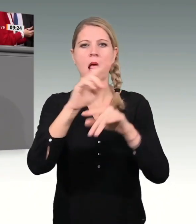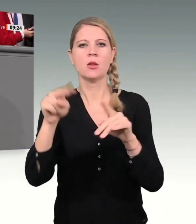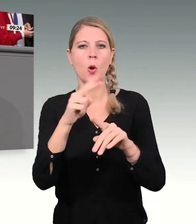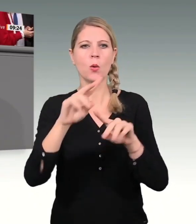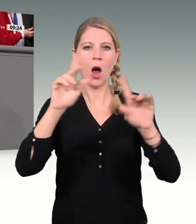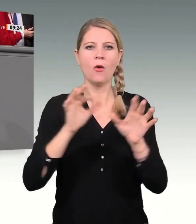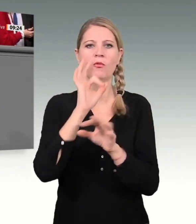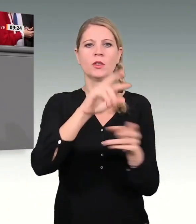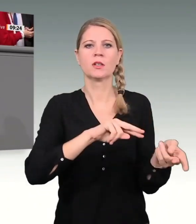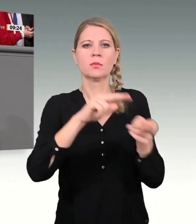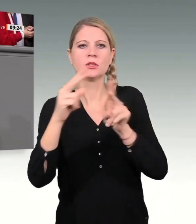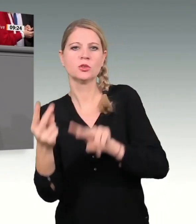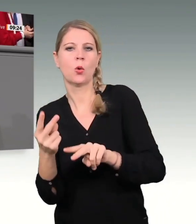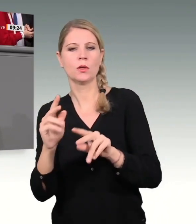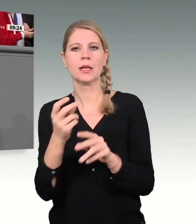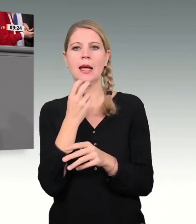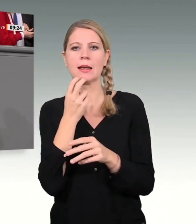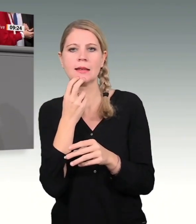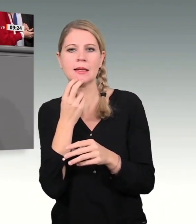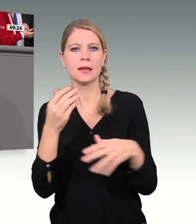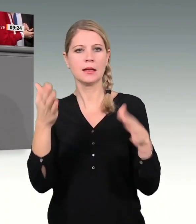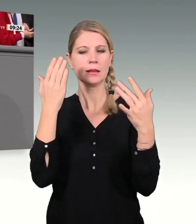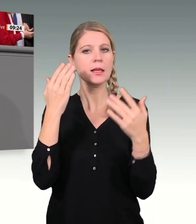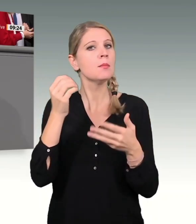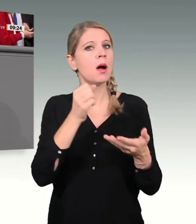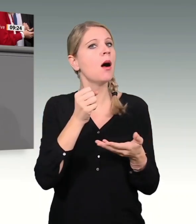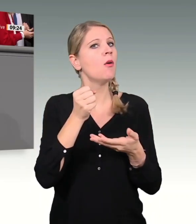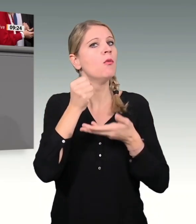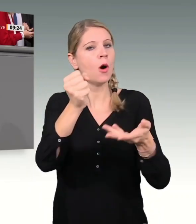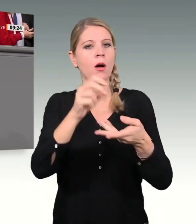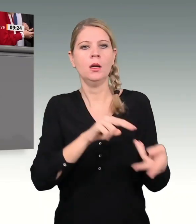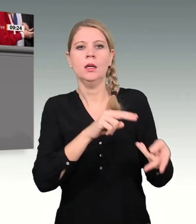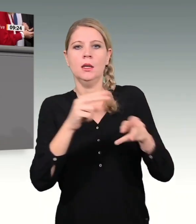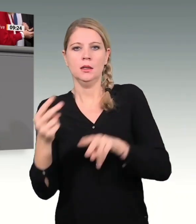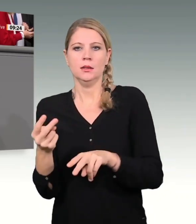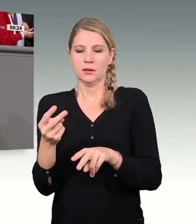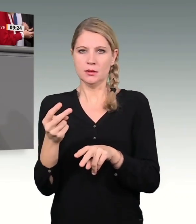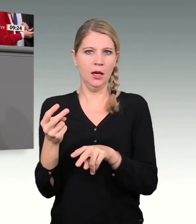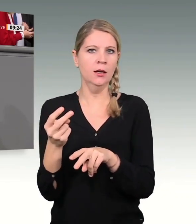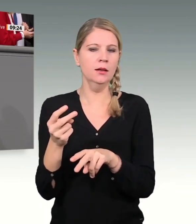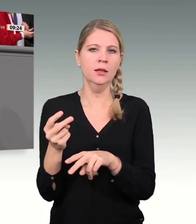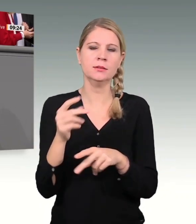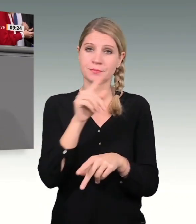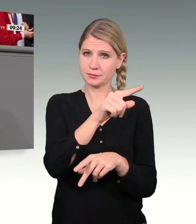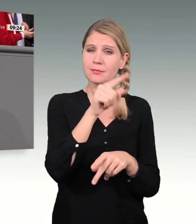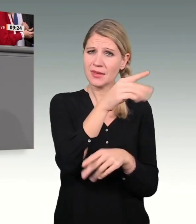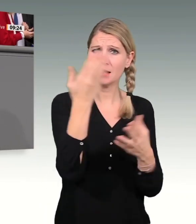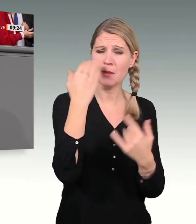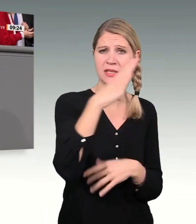überführt. Und wir haben das nicht nur mit den Stimmen der Union gemacht, sondern auch noch voll des Lobes aus der Union. So hat der